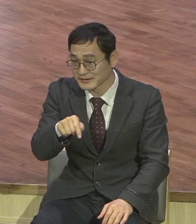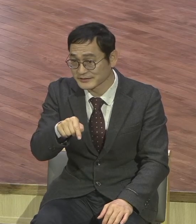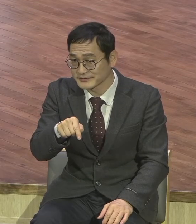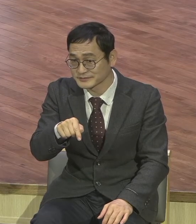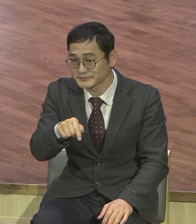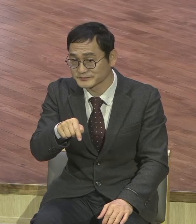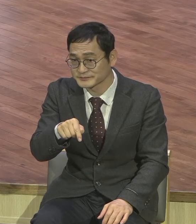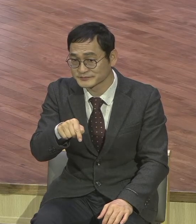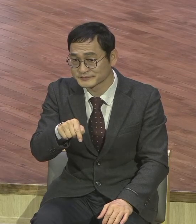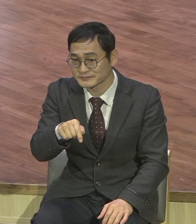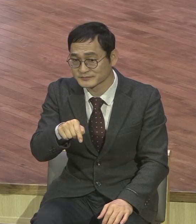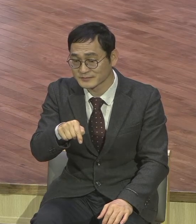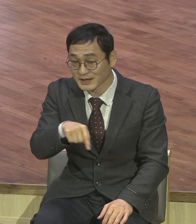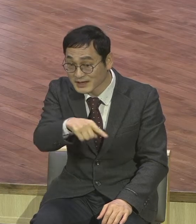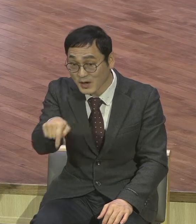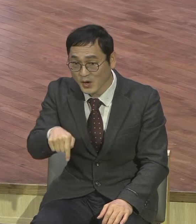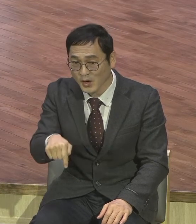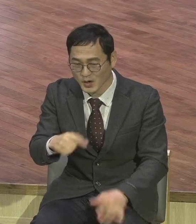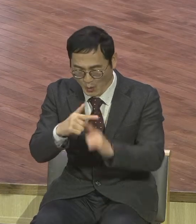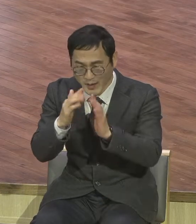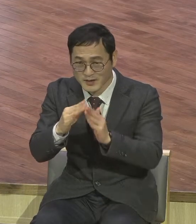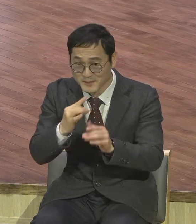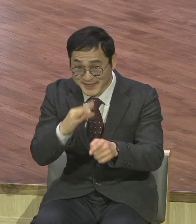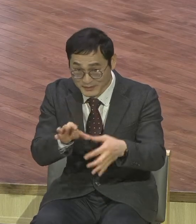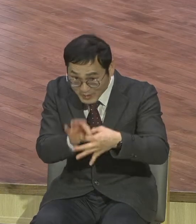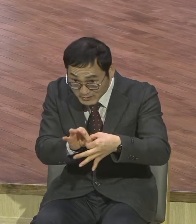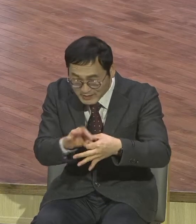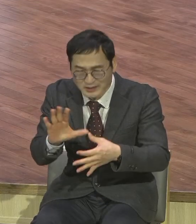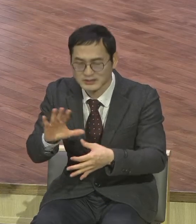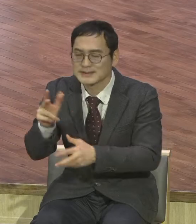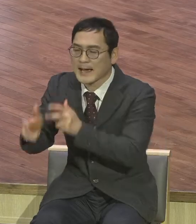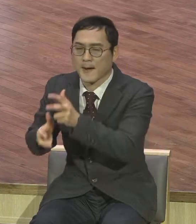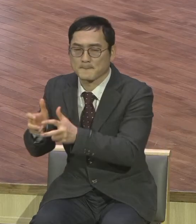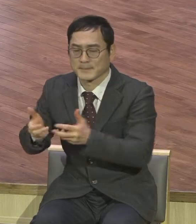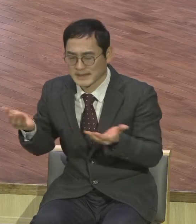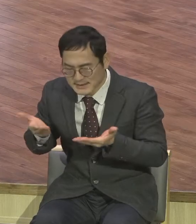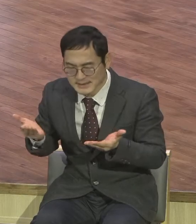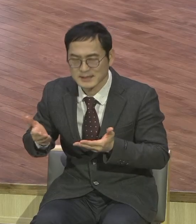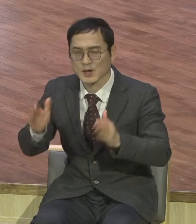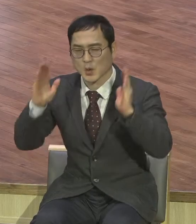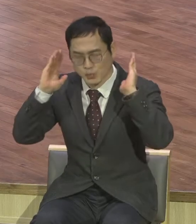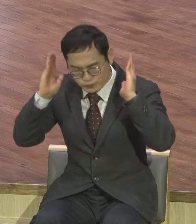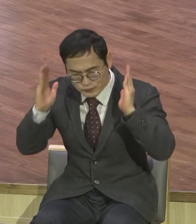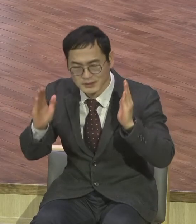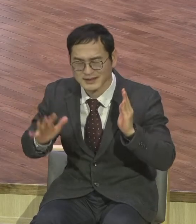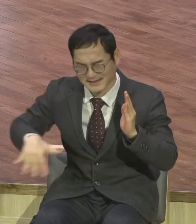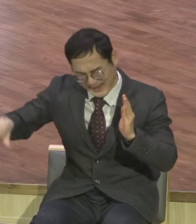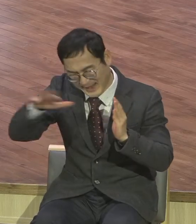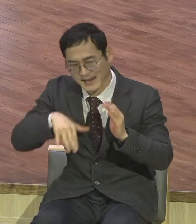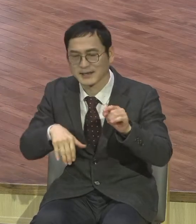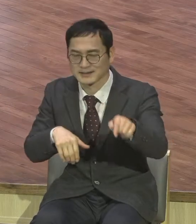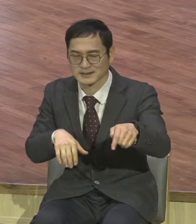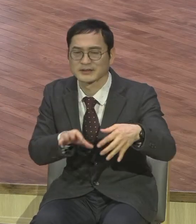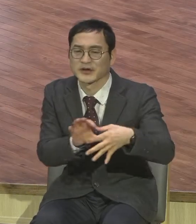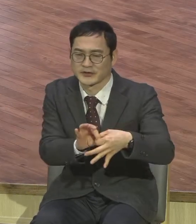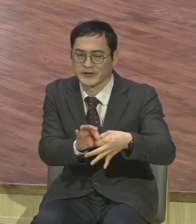사업할 때도 마찬가지. 직장에도 마찬가지. 모든 학업에도 마찬가지. 이걸 꼭 작성해보세요. 그걸 꼭 그렇게